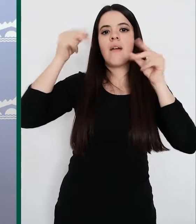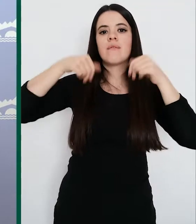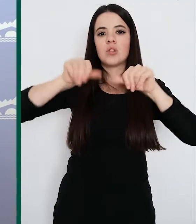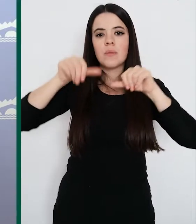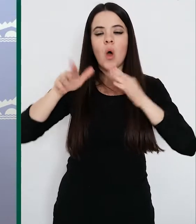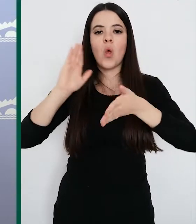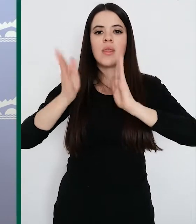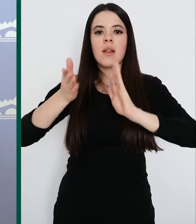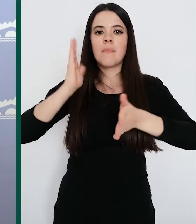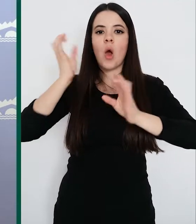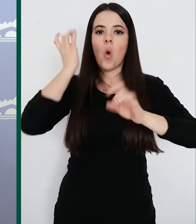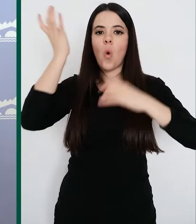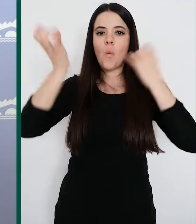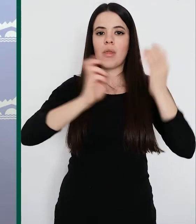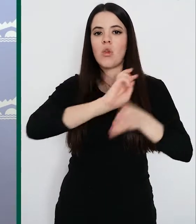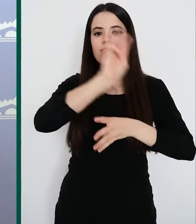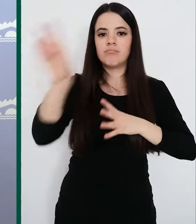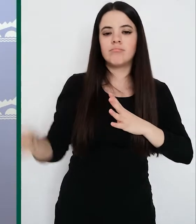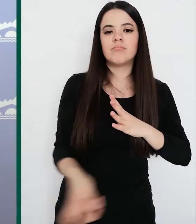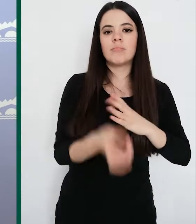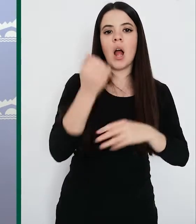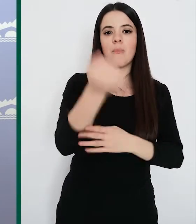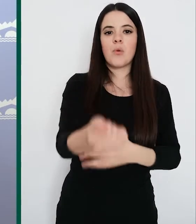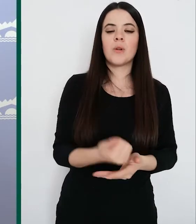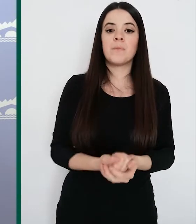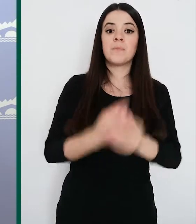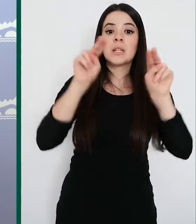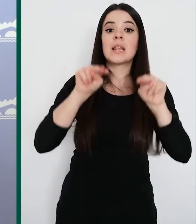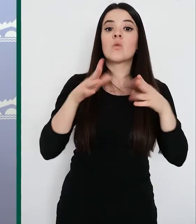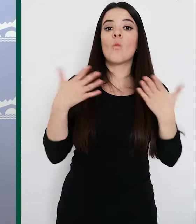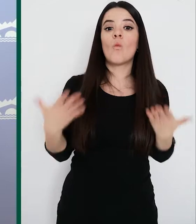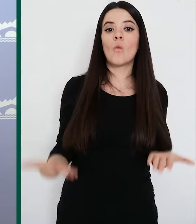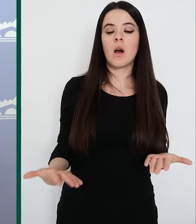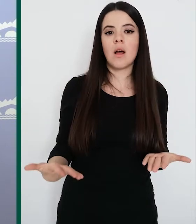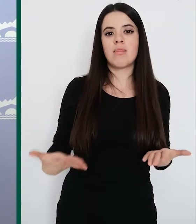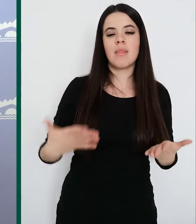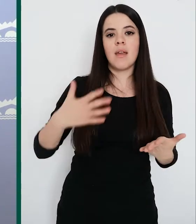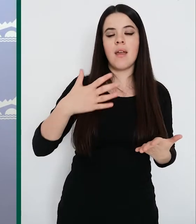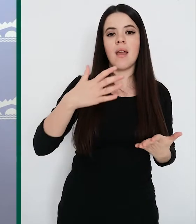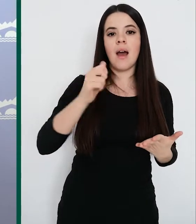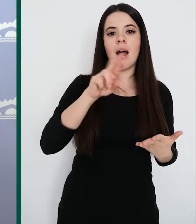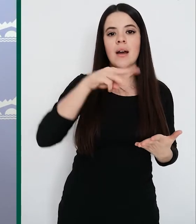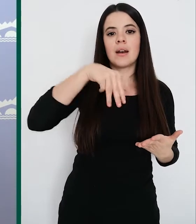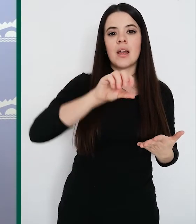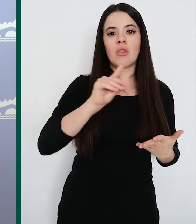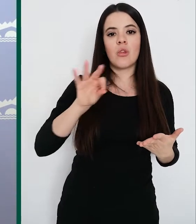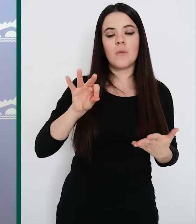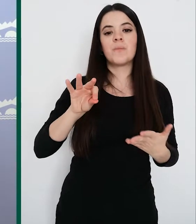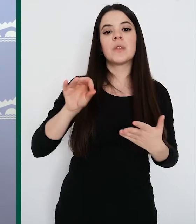terapia ocupacional, entre otras cosas. Las seis residencias reforzadas son la Residencia de Mayores de Arnedo, el Centro Residencial de Mayores Nuestra Señora del Valle de